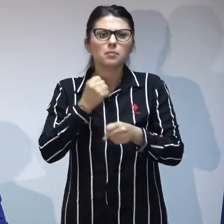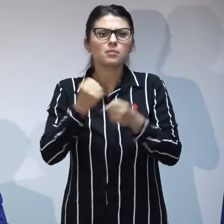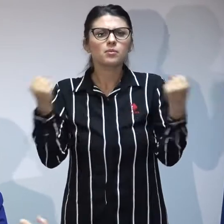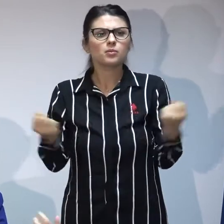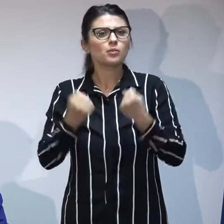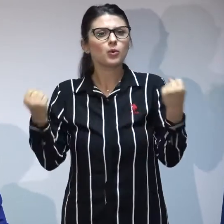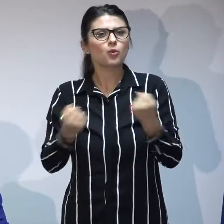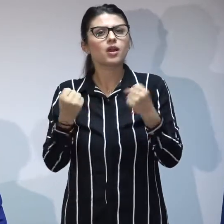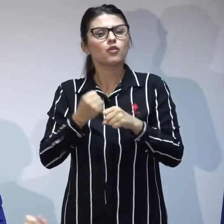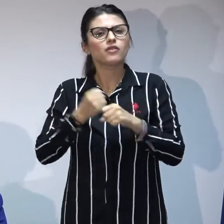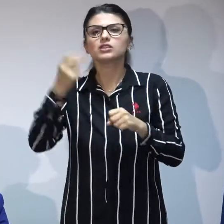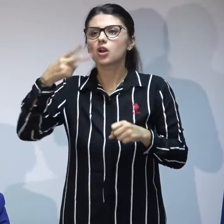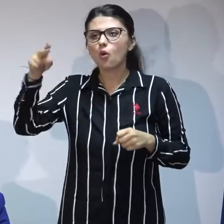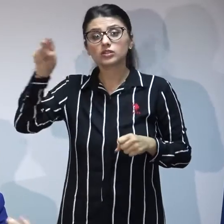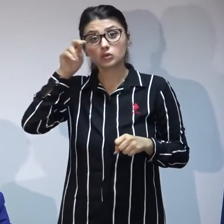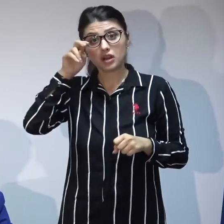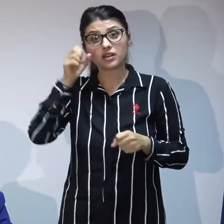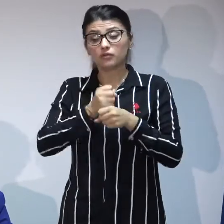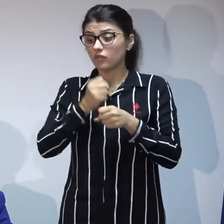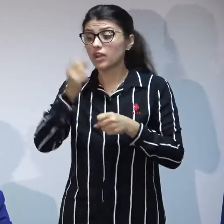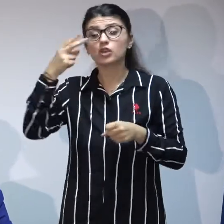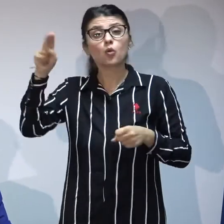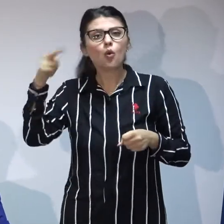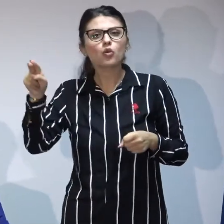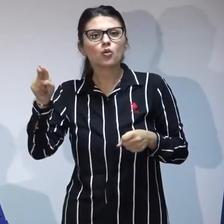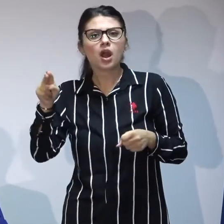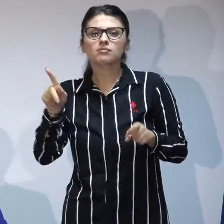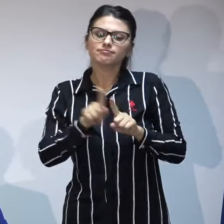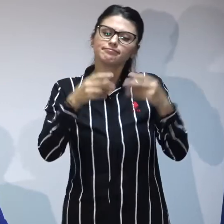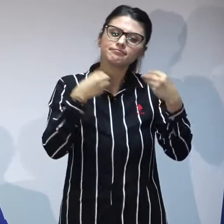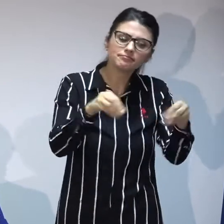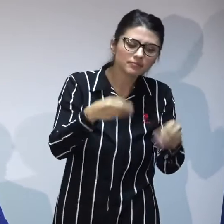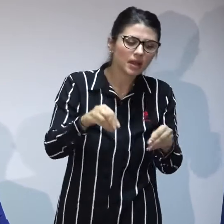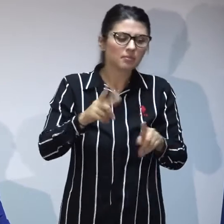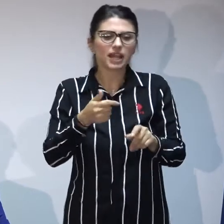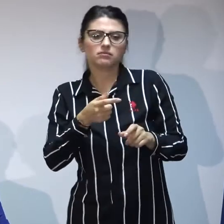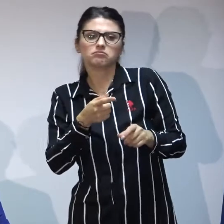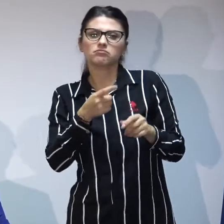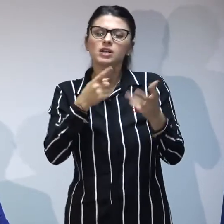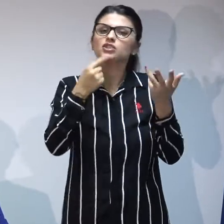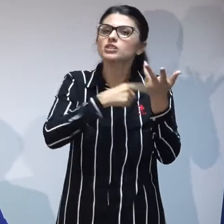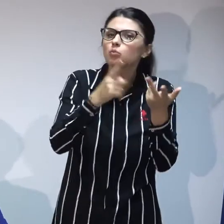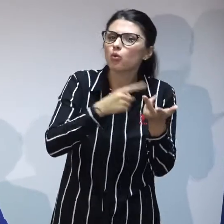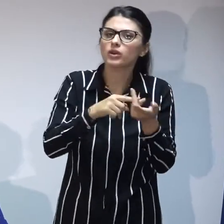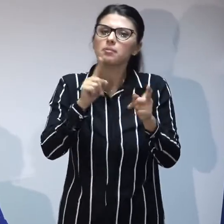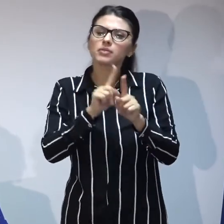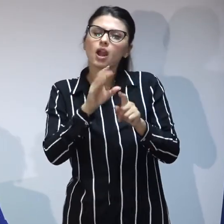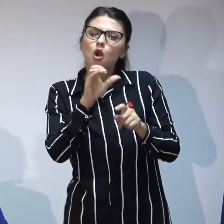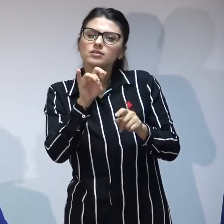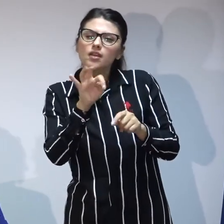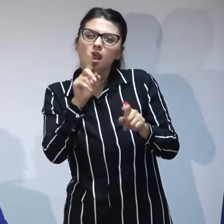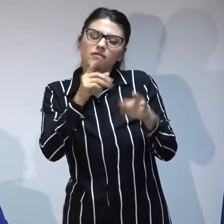consiliere prin ghiduri prin instrucțiuni prin metodologii dar în egală măsură am făcut funcționale și pârghiile